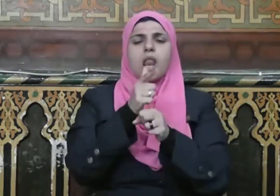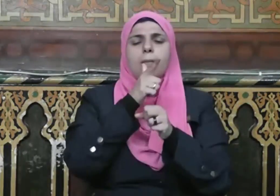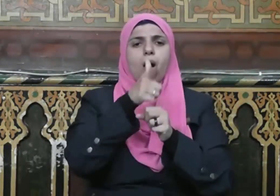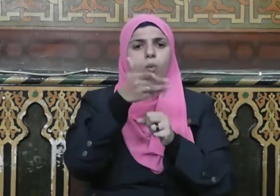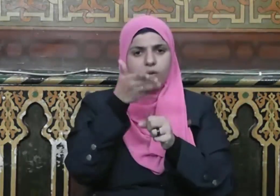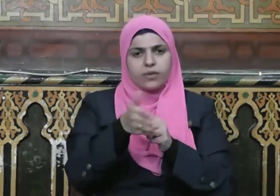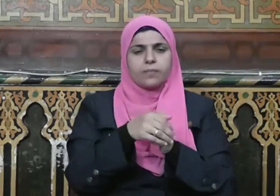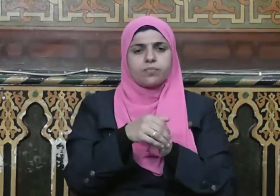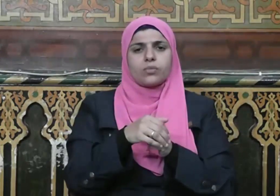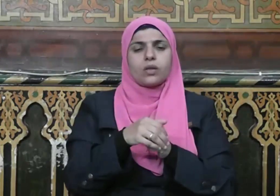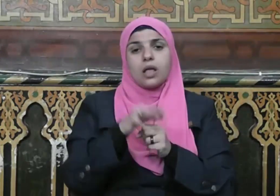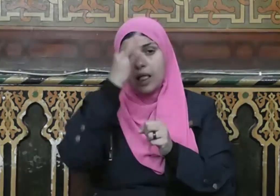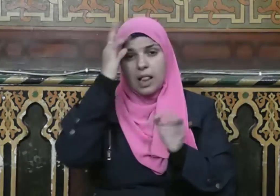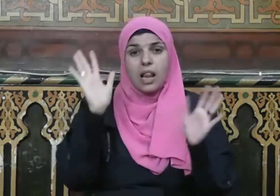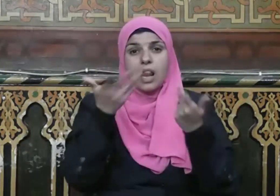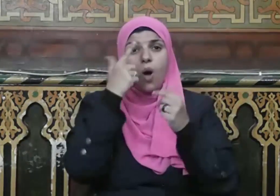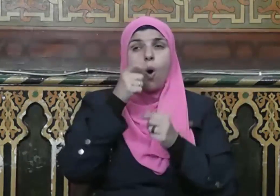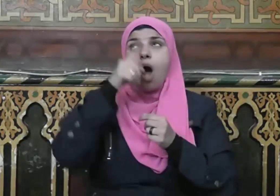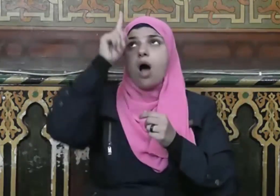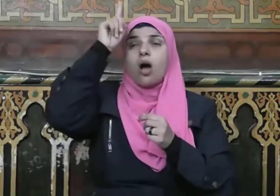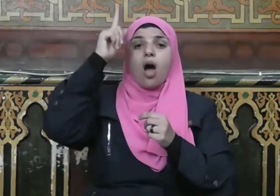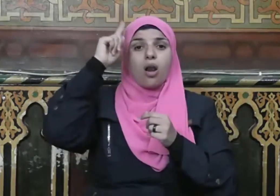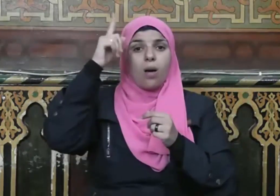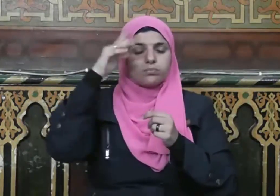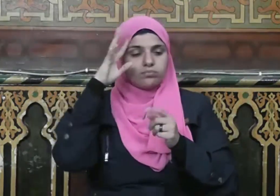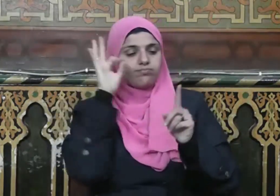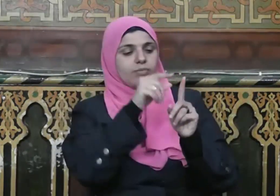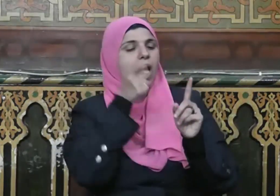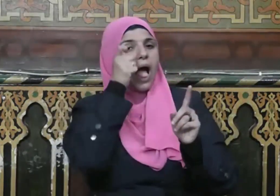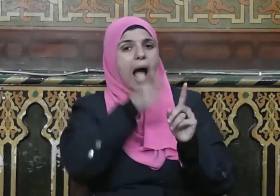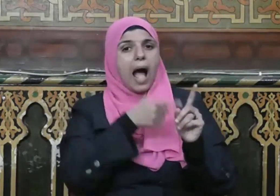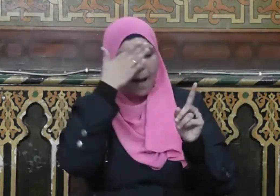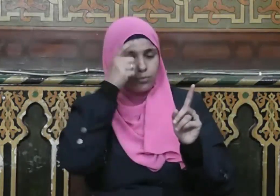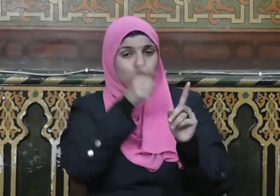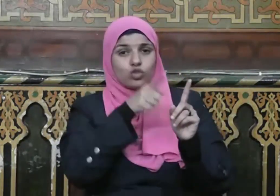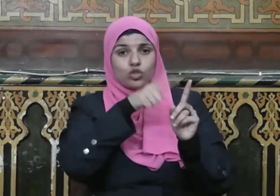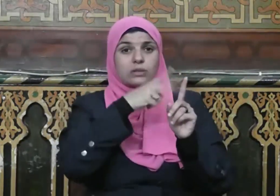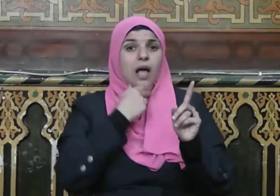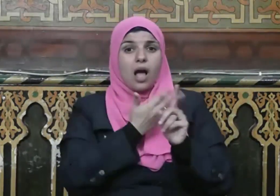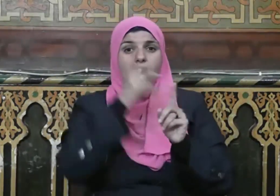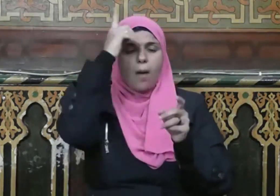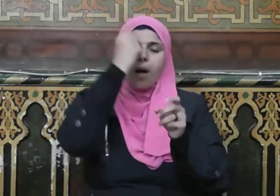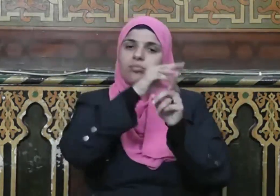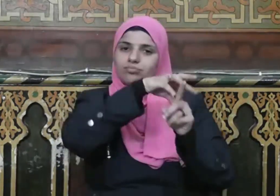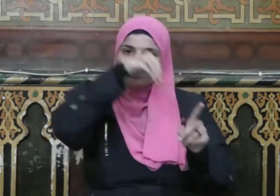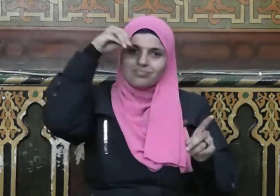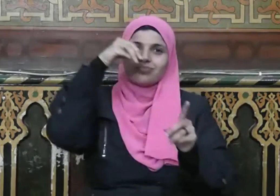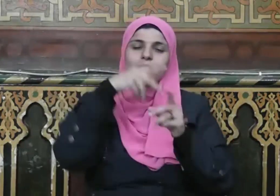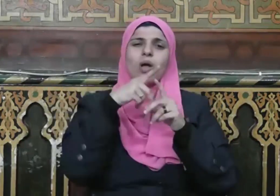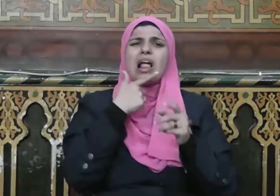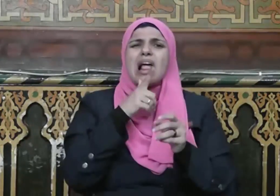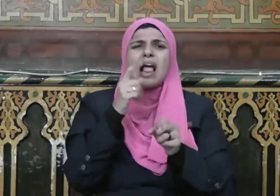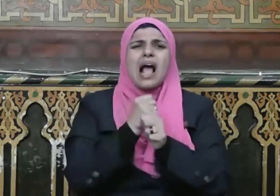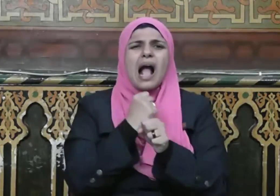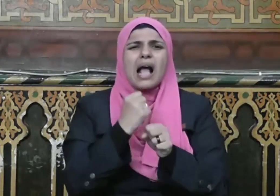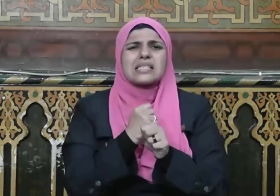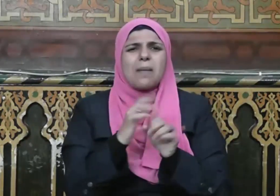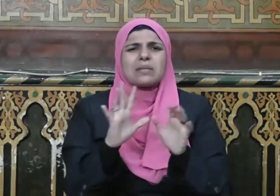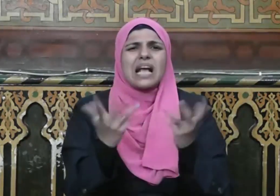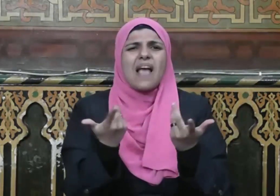إذا أراد الله بعبد خيرا استعمله فقيل كيف يستعمله يا رسول